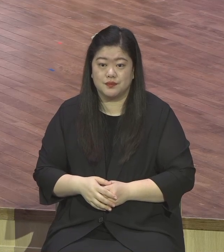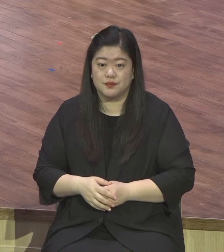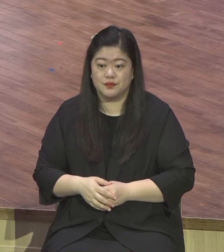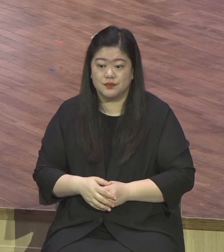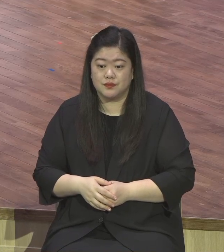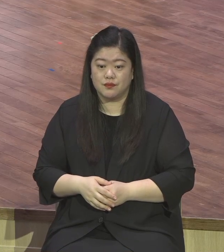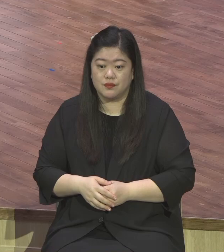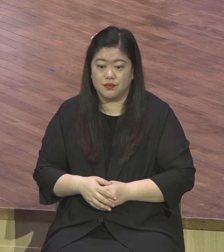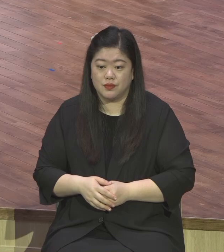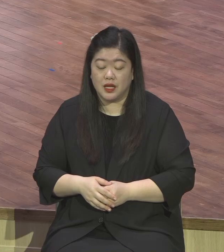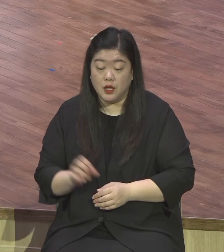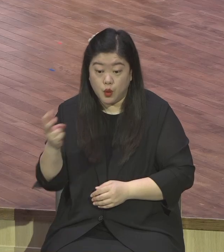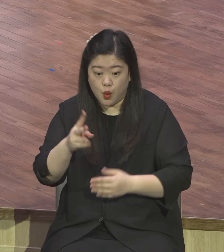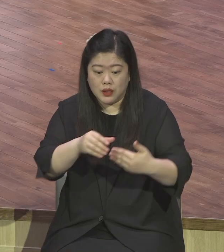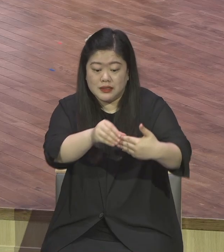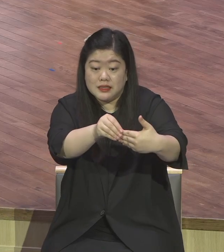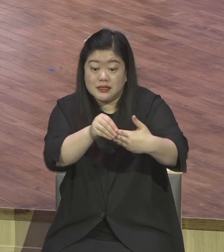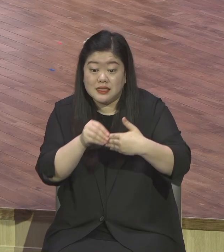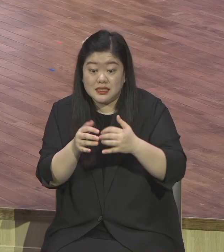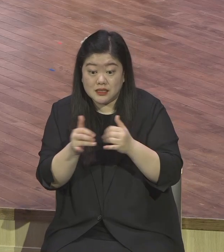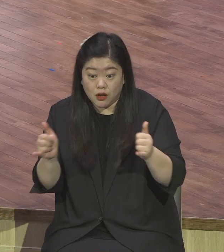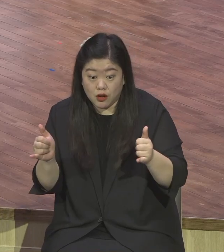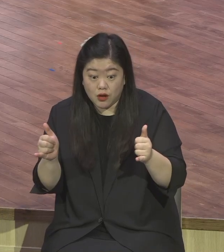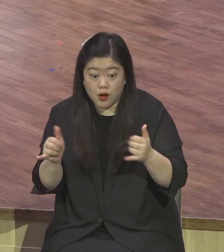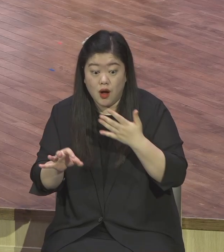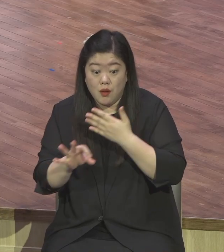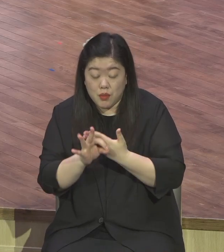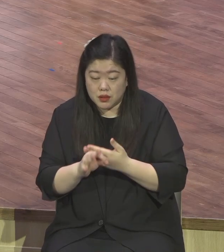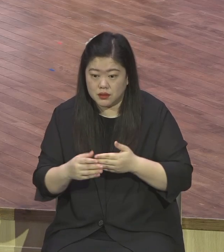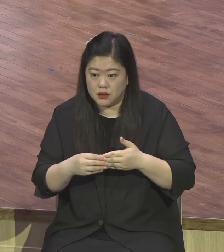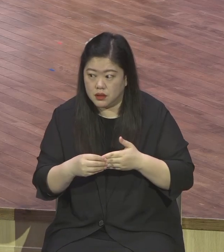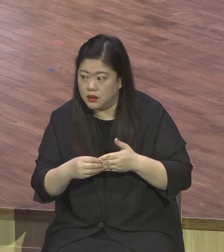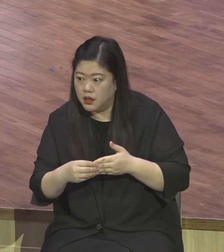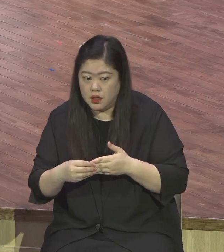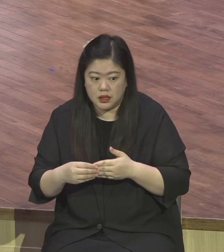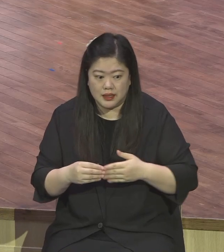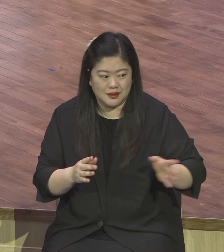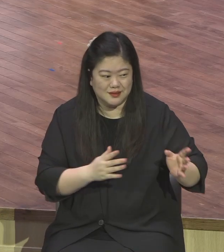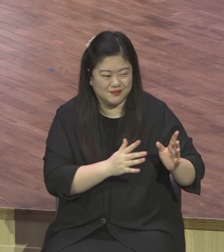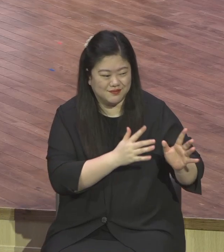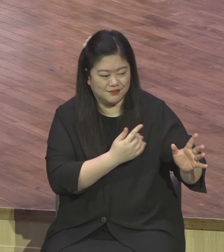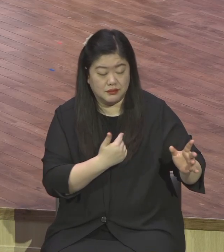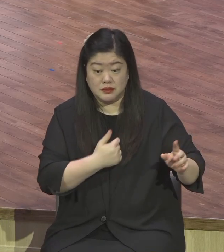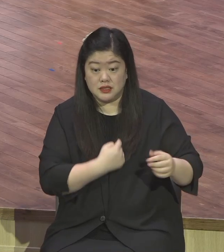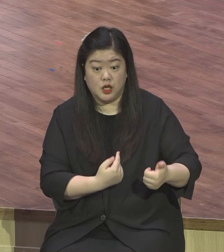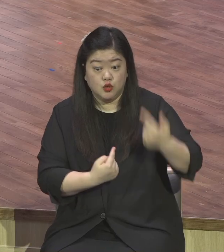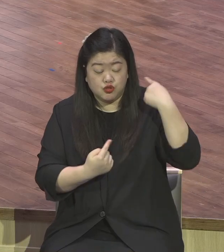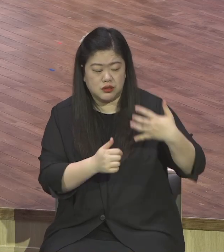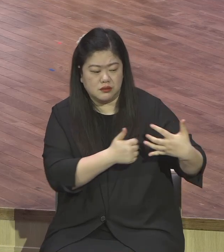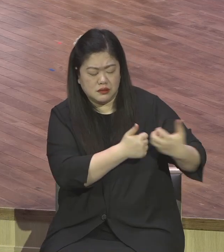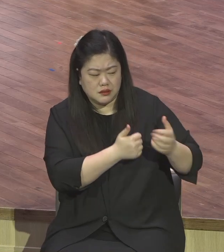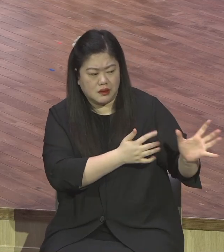심지어 죽음도 두려워하지 않고 자신에게 주어진 미션을 향해서 일심저심 지속으로